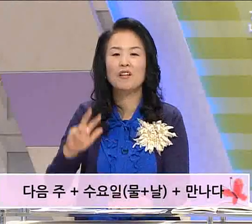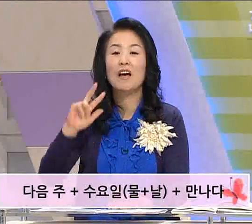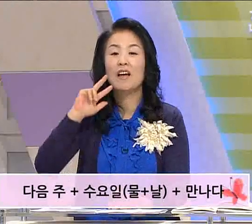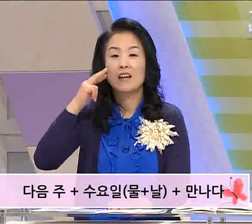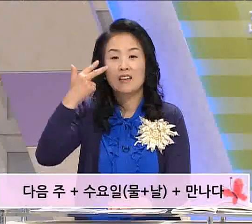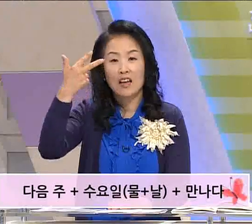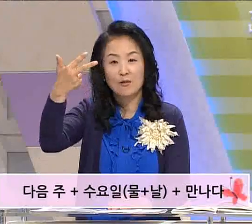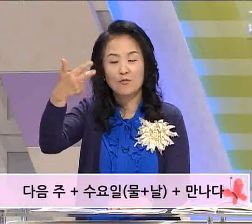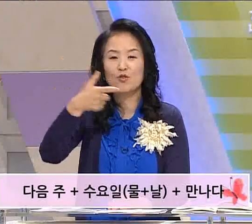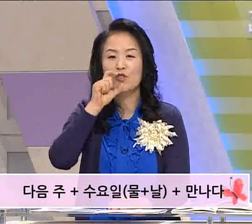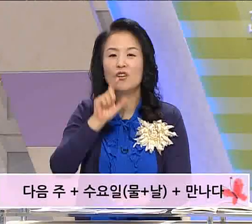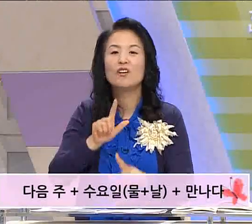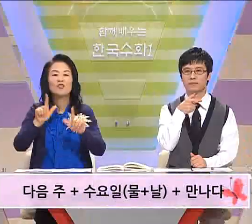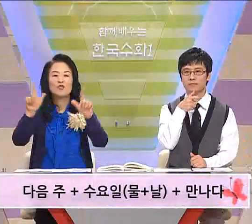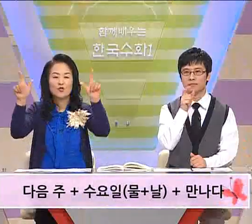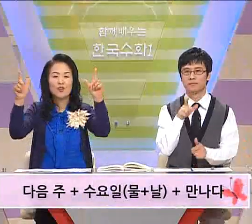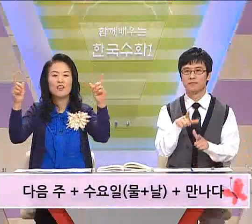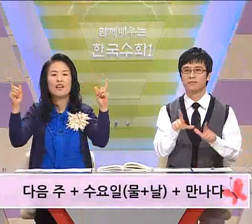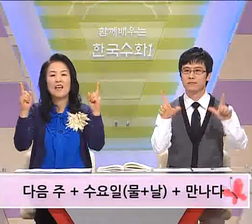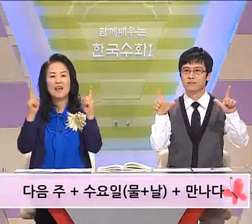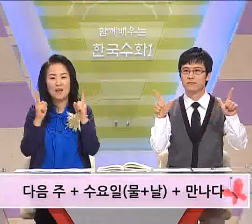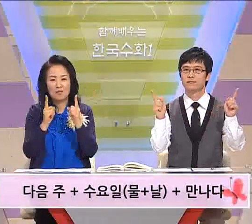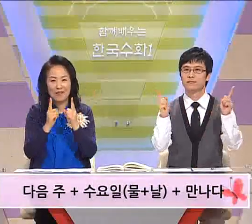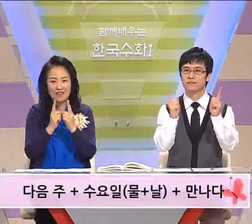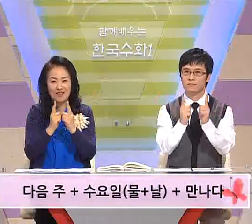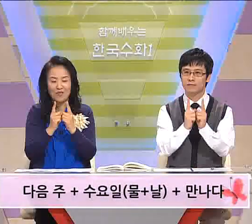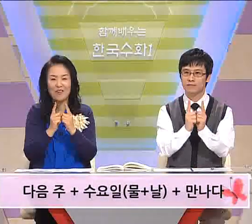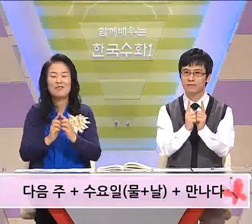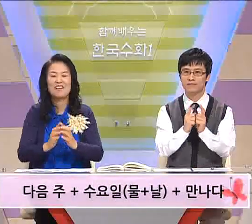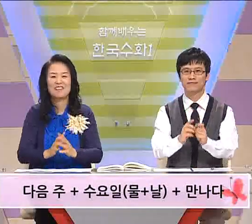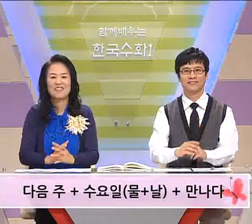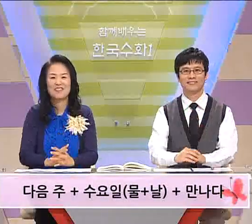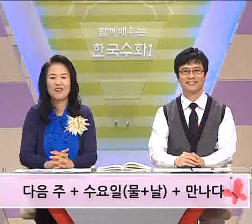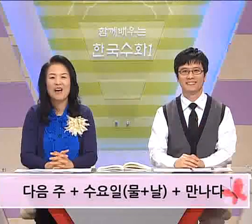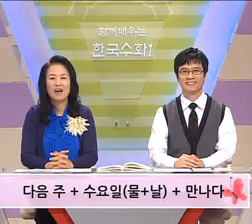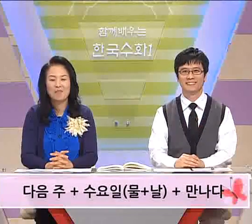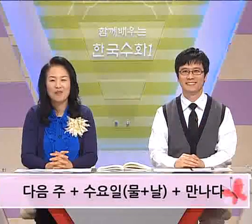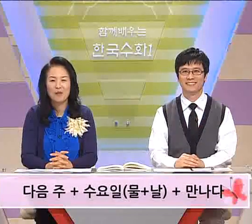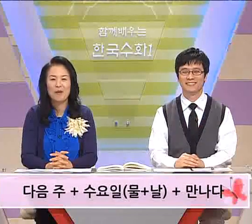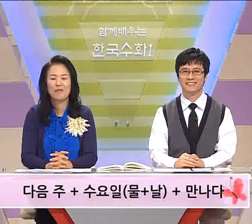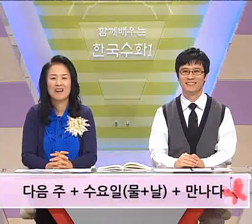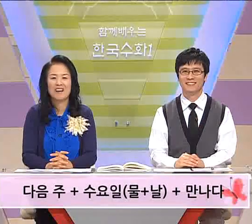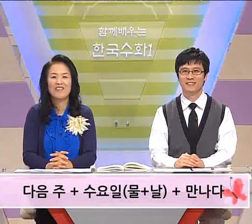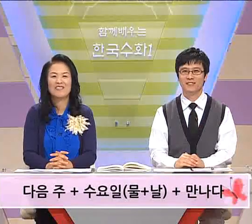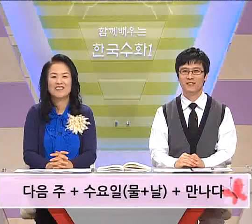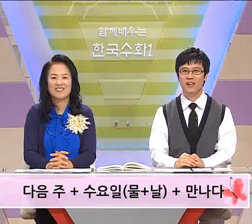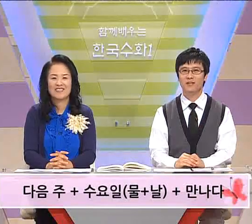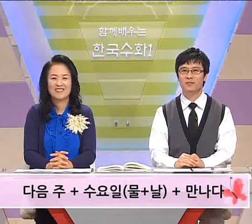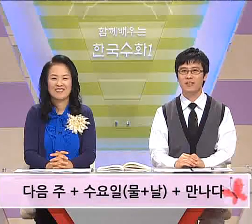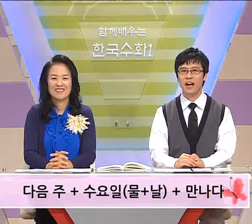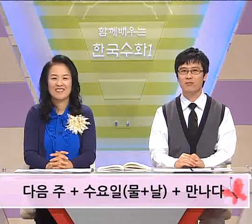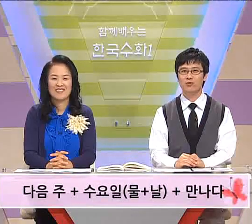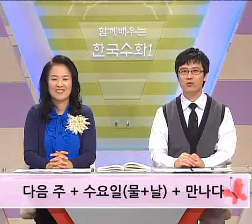다음주 수요일에 만나요. 어렵지 않으시죠? 한 번 더 배워볼까요? 네 다음주